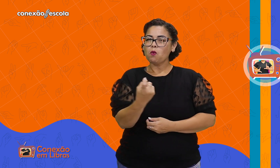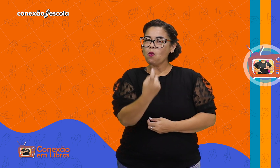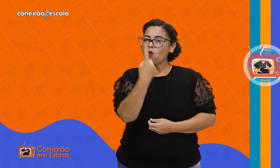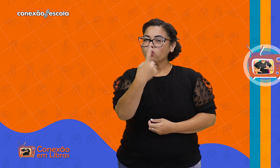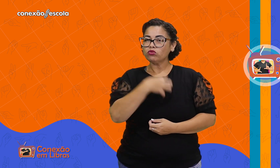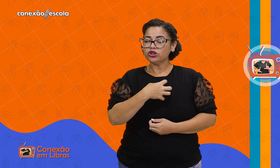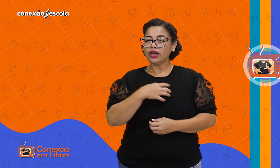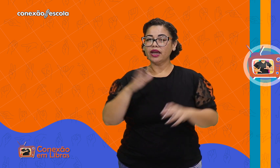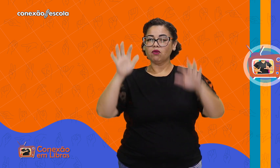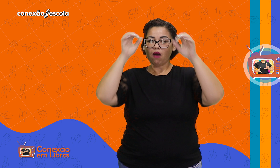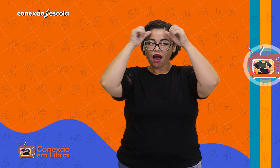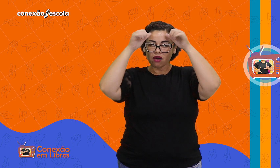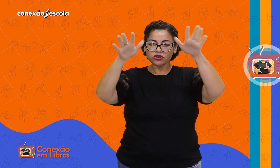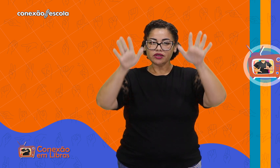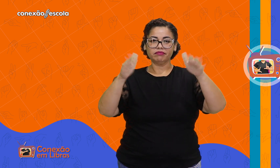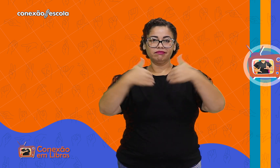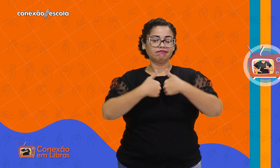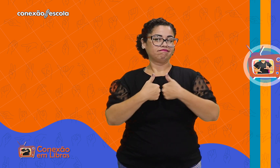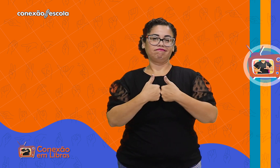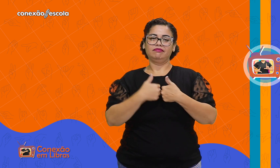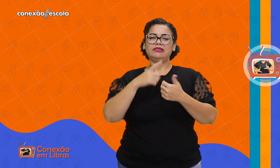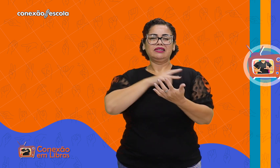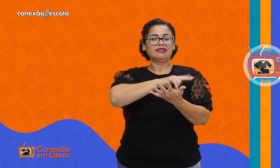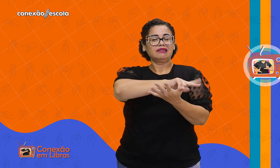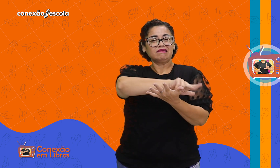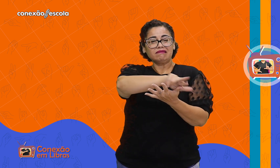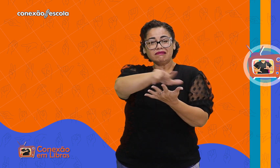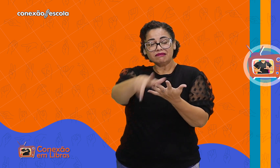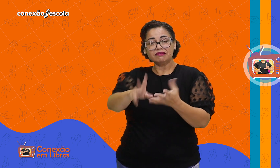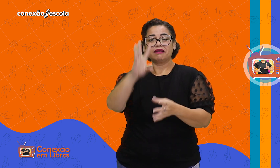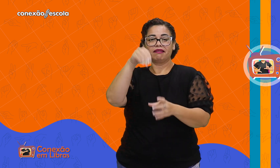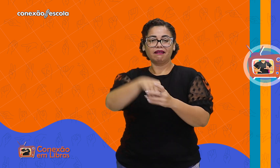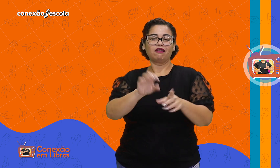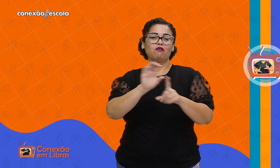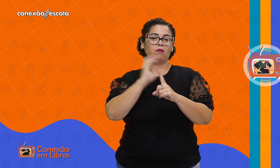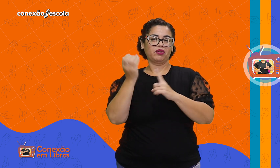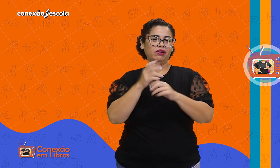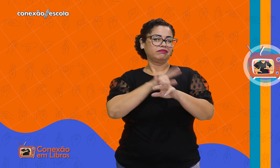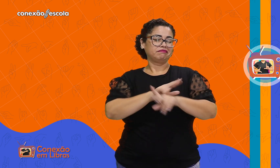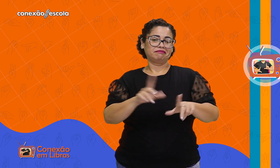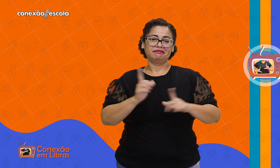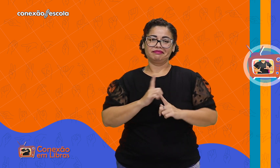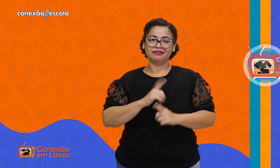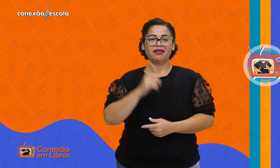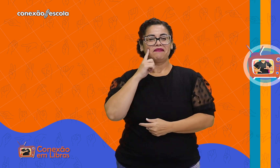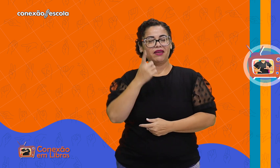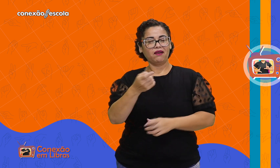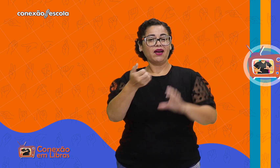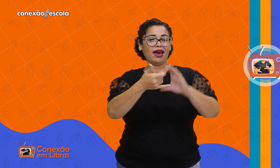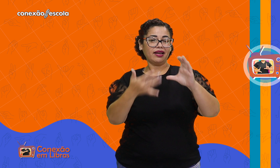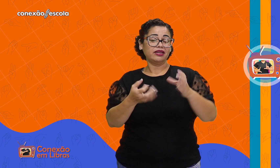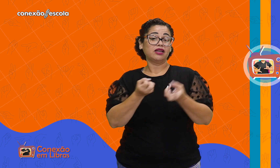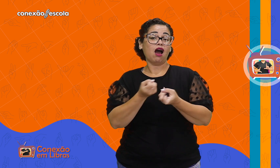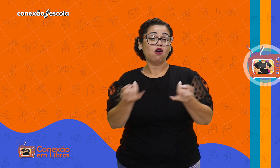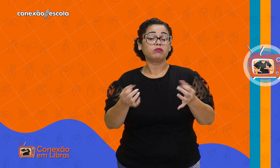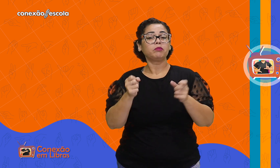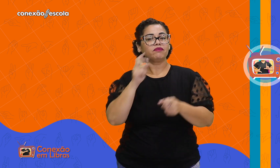há uma única forma de manifestação do autismo. A diversidade é uma constante dentro da comunidade. Vejam algumas